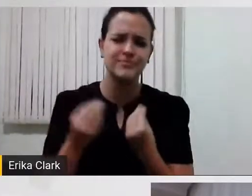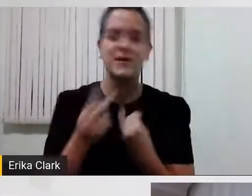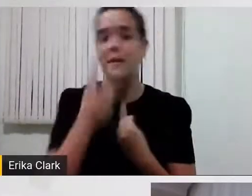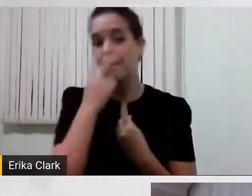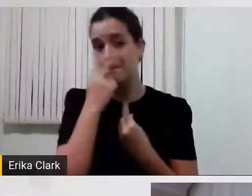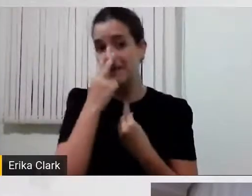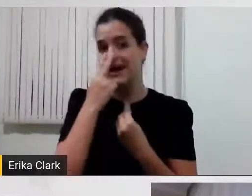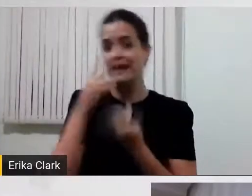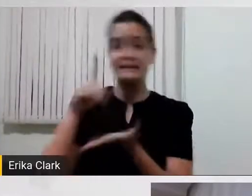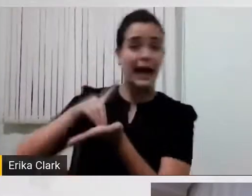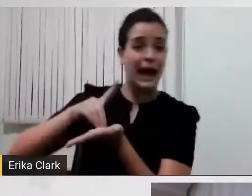de cheque.